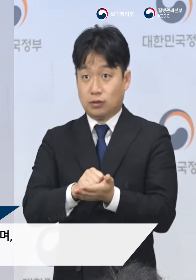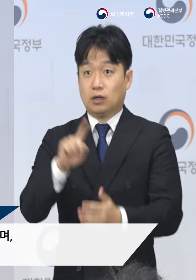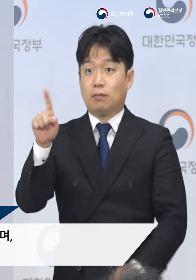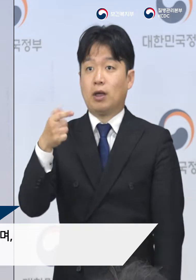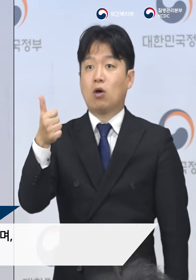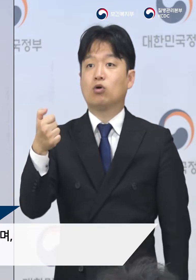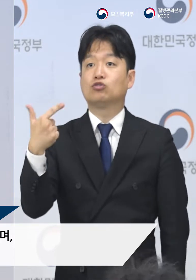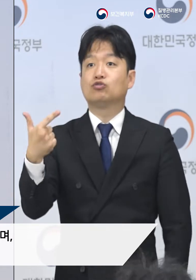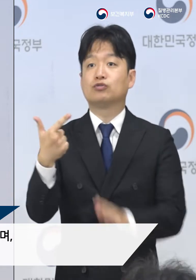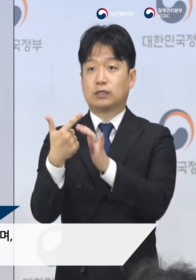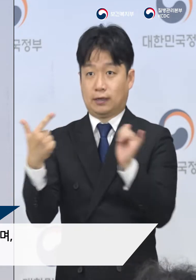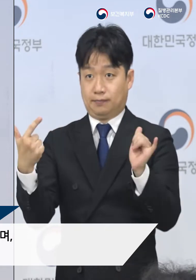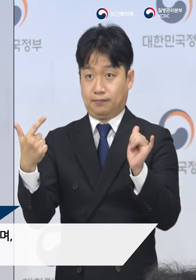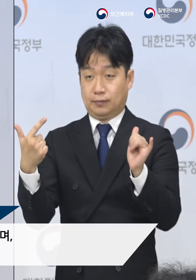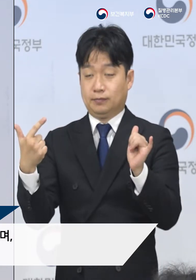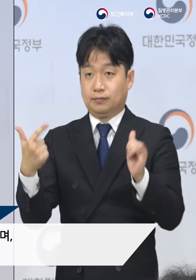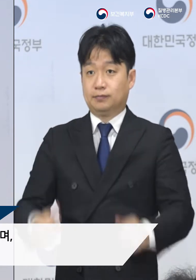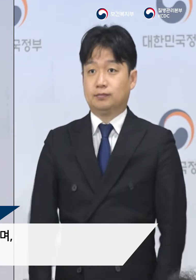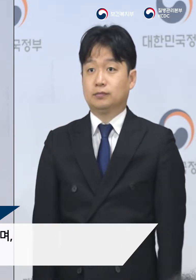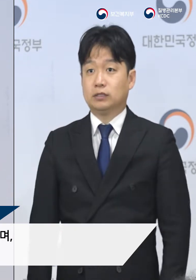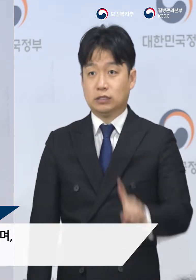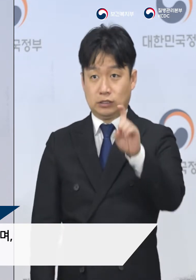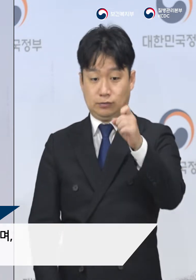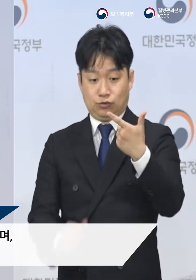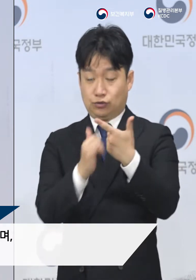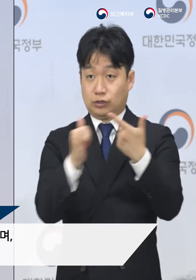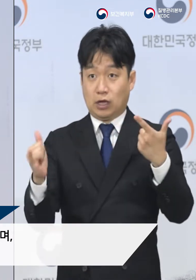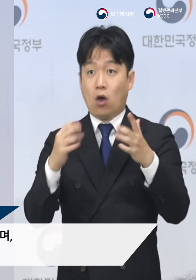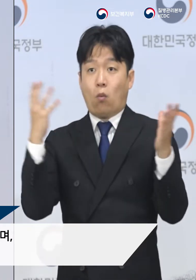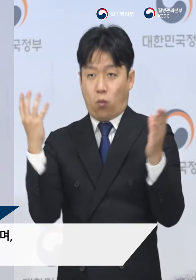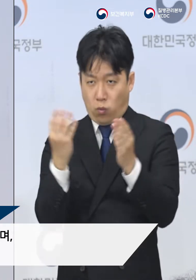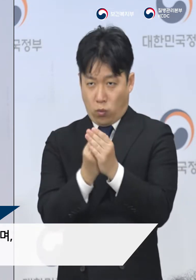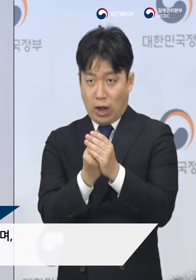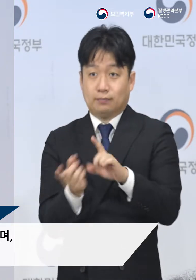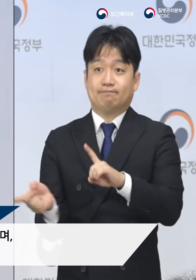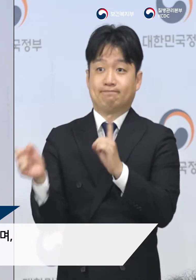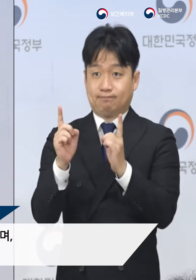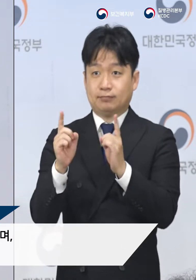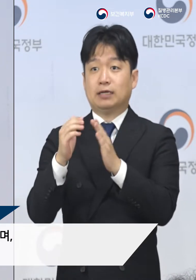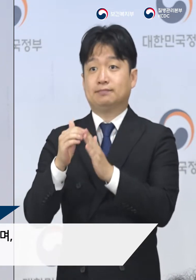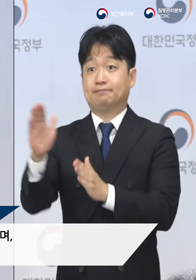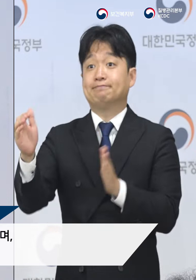156명이며 16명이 완치되어 퇴원하였습니다.